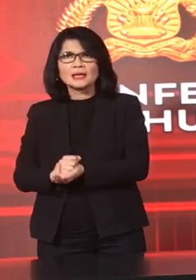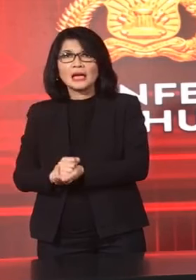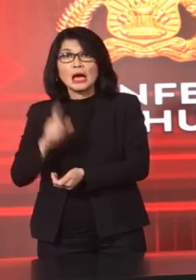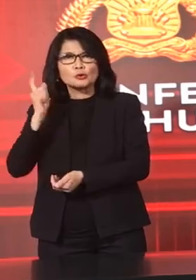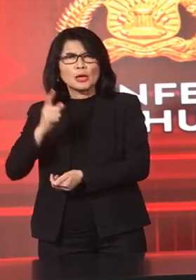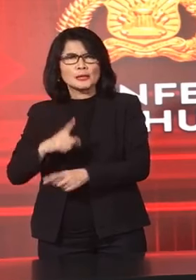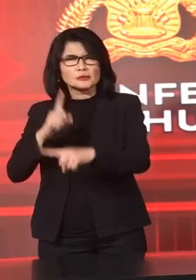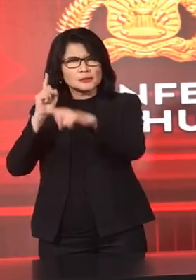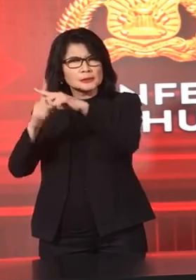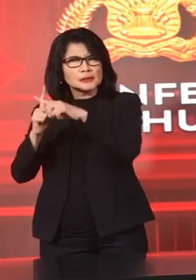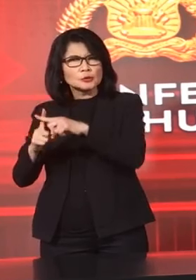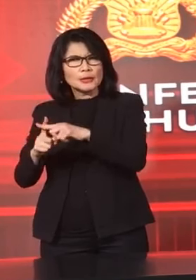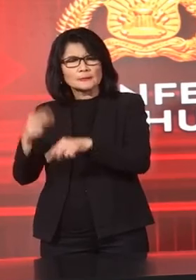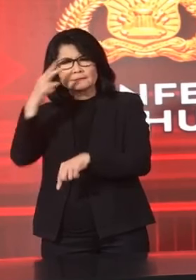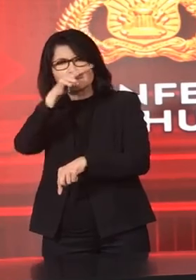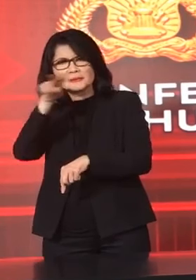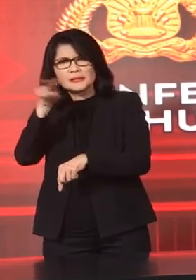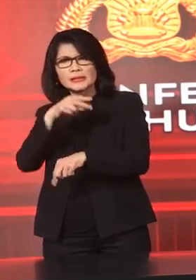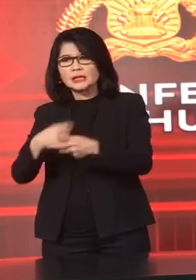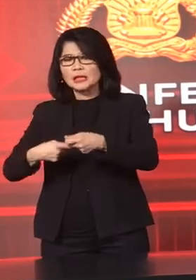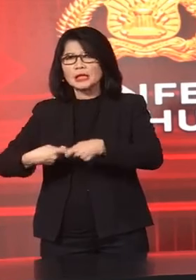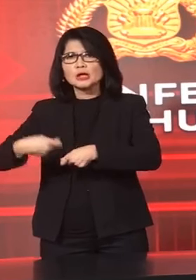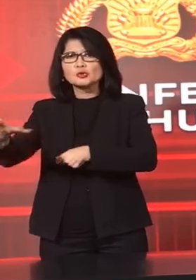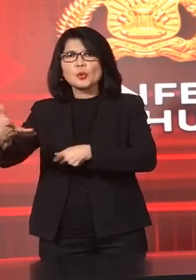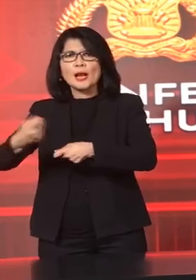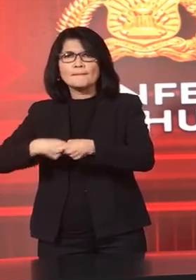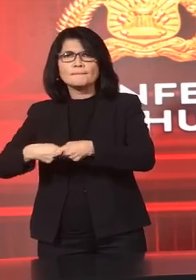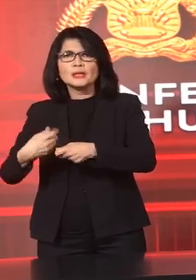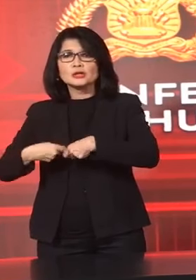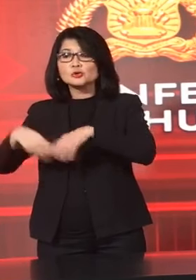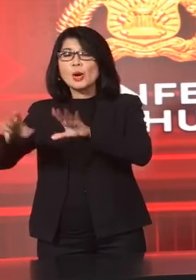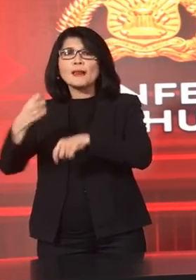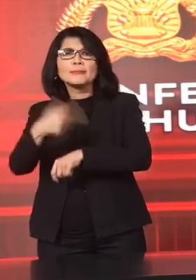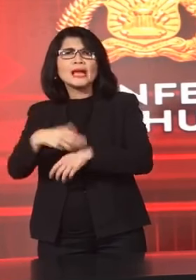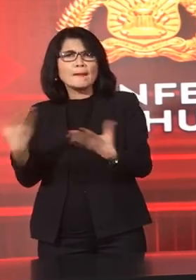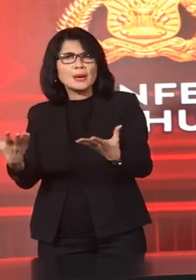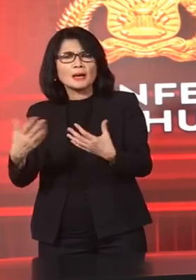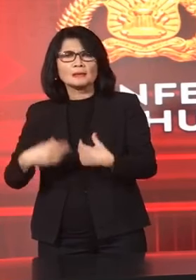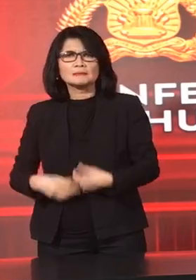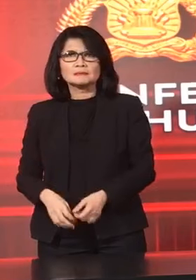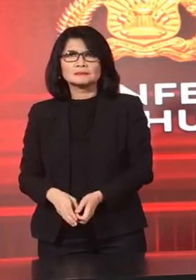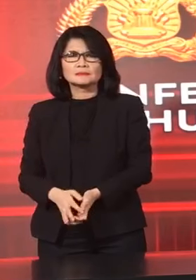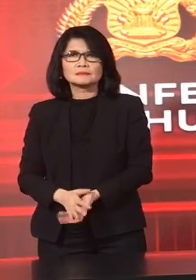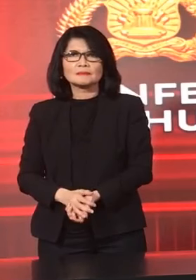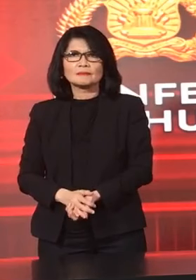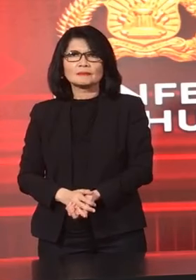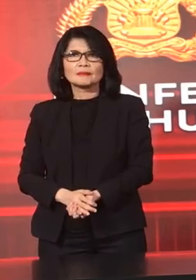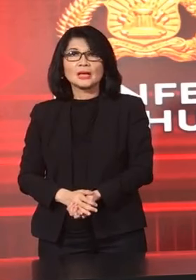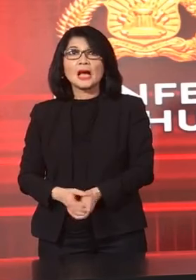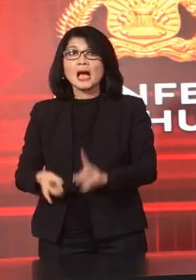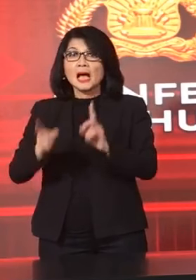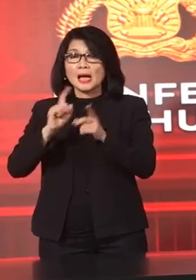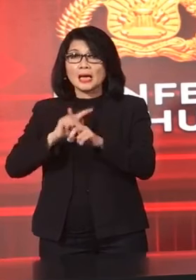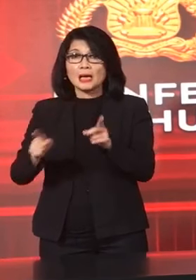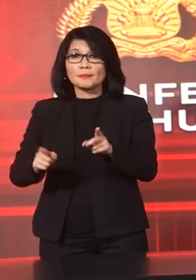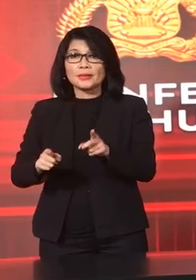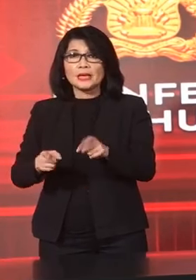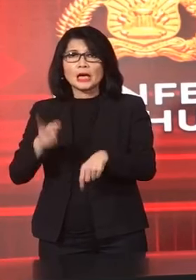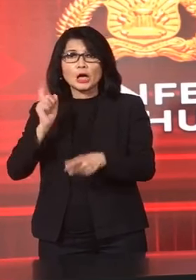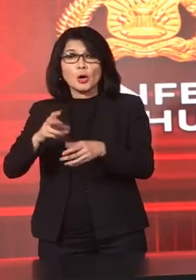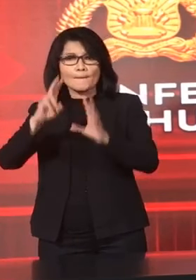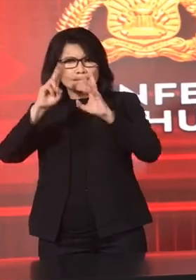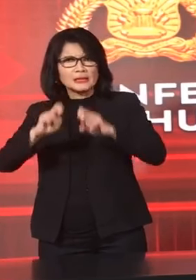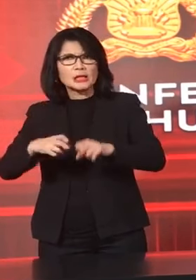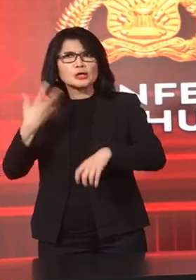akan Diperhitungkan Dilihat Jual beli Yang dilakukan Tetapi Ketika Penyidik telah